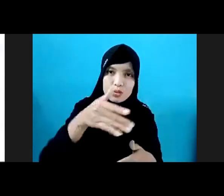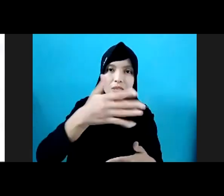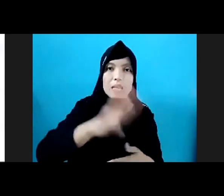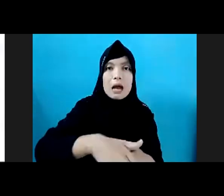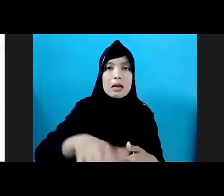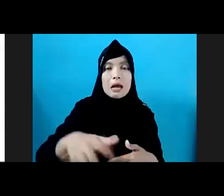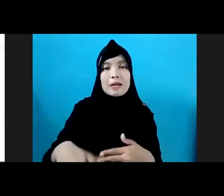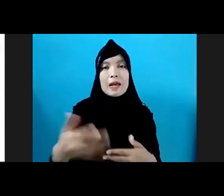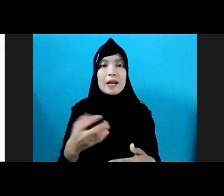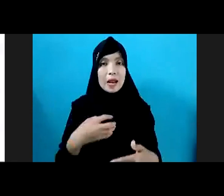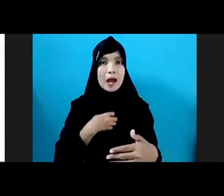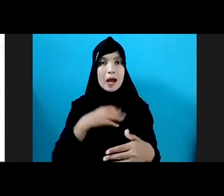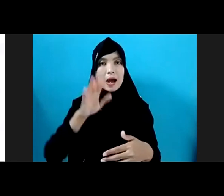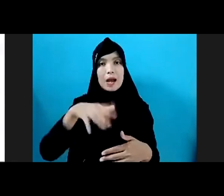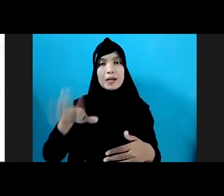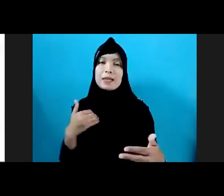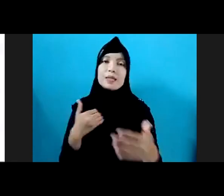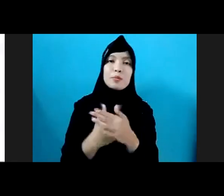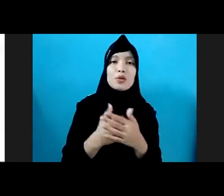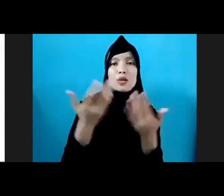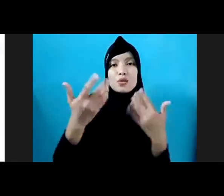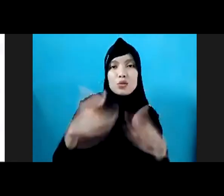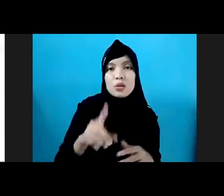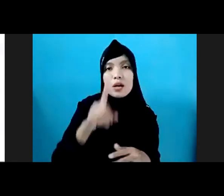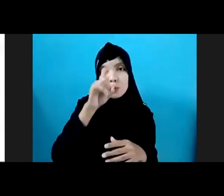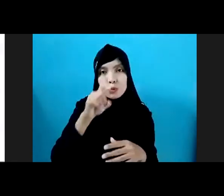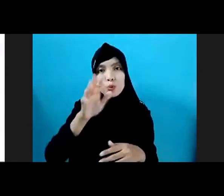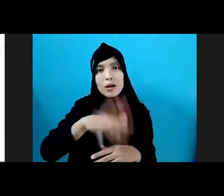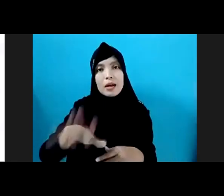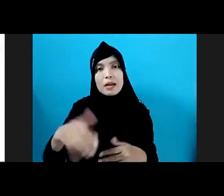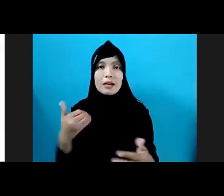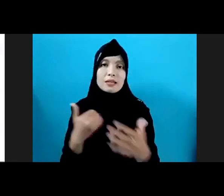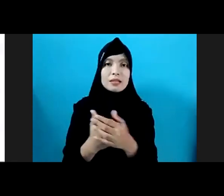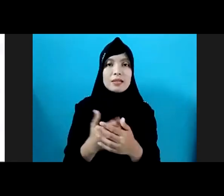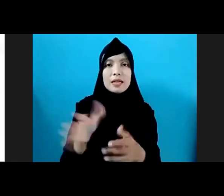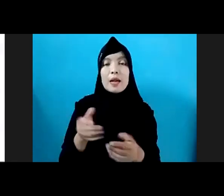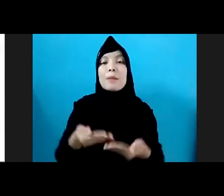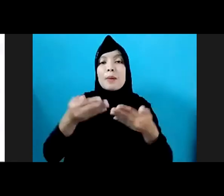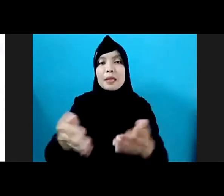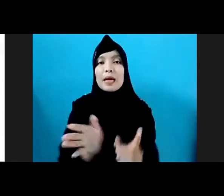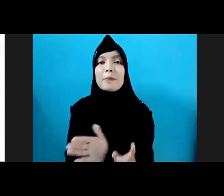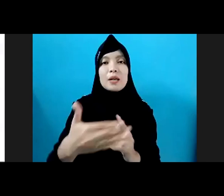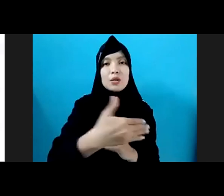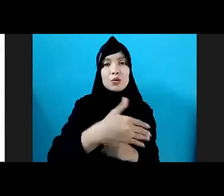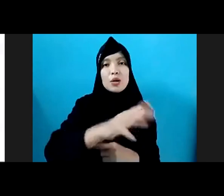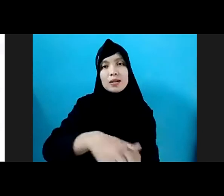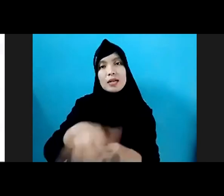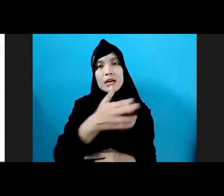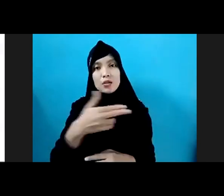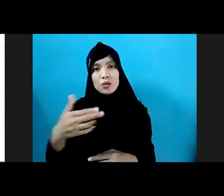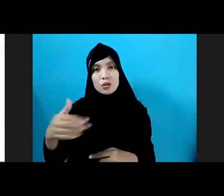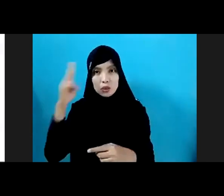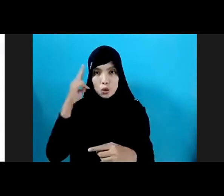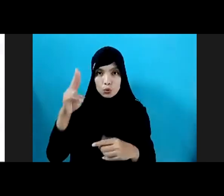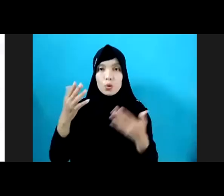kebutuhan anak Indonesia. Serta memberikan perlindungan kepada anak-anak Indonesia. Untuk apa? Ini adalah untuk